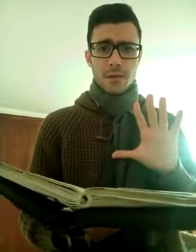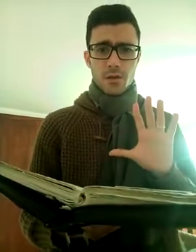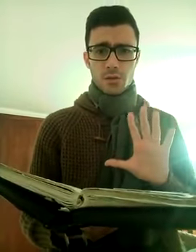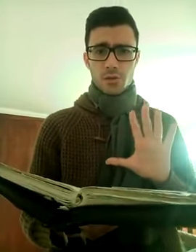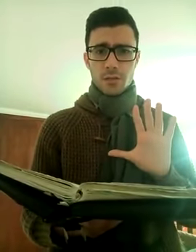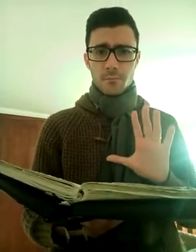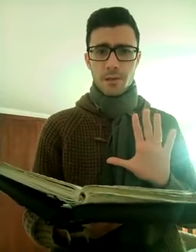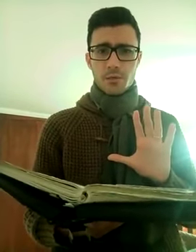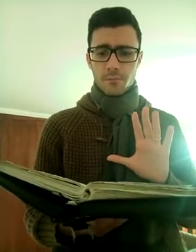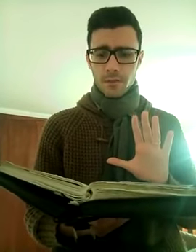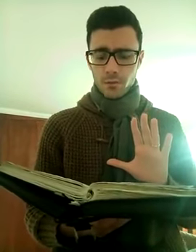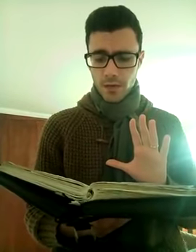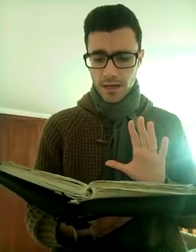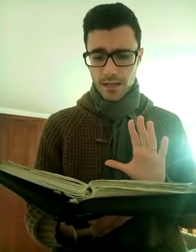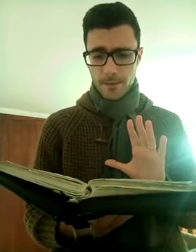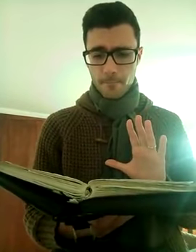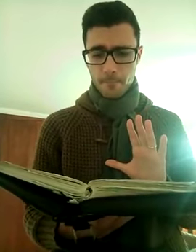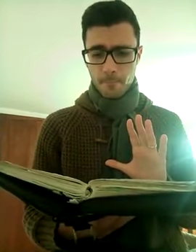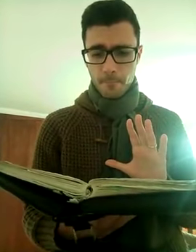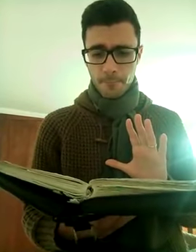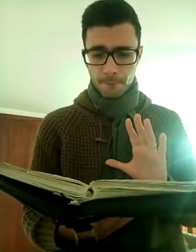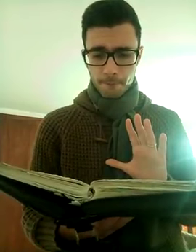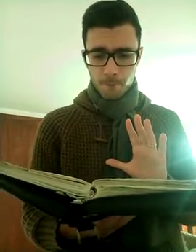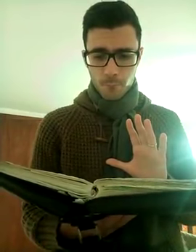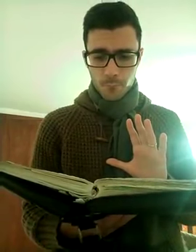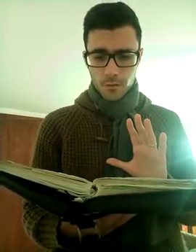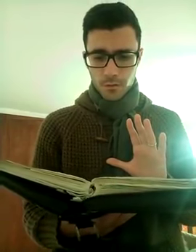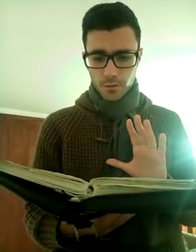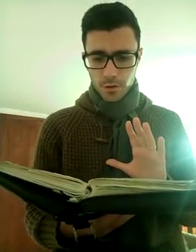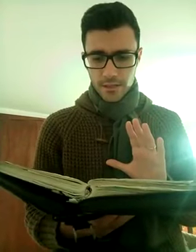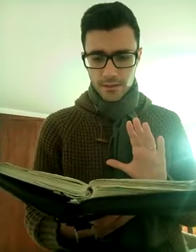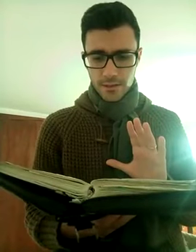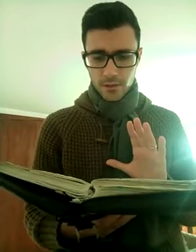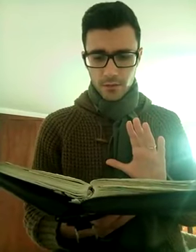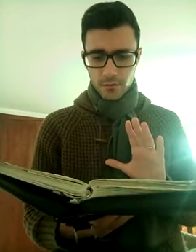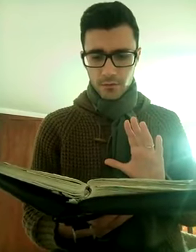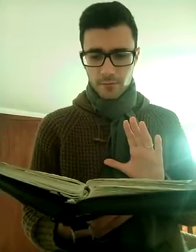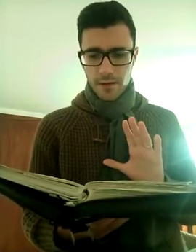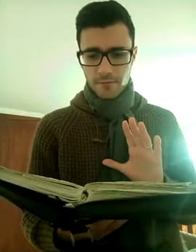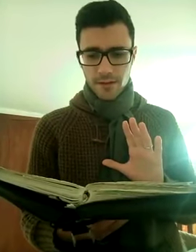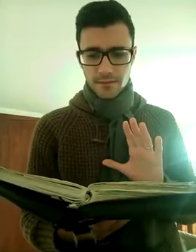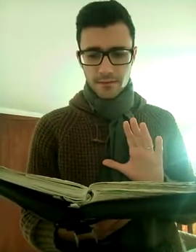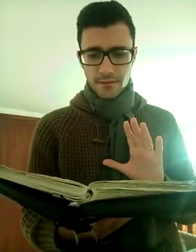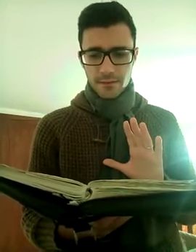per il nostro cammino spirituale, gloria a Dio, e infatti